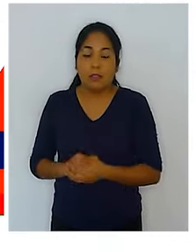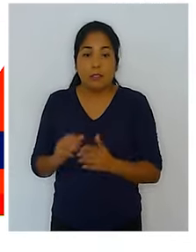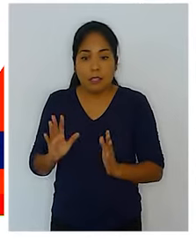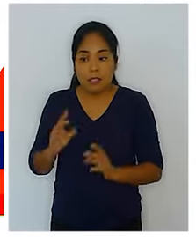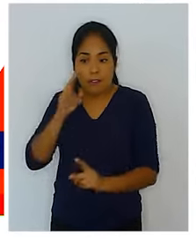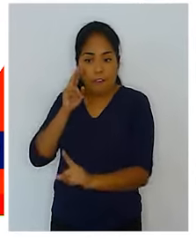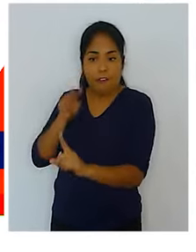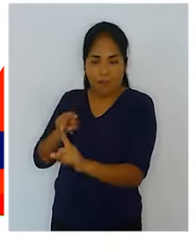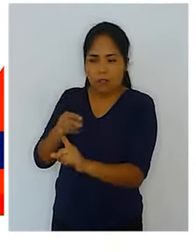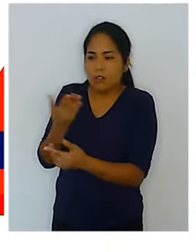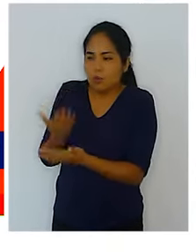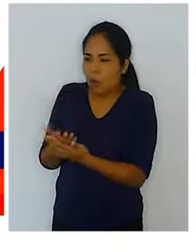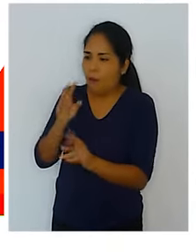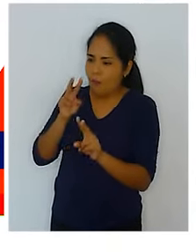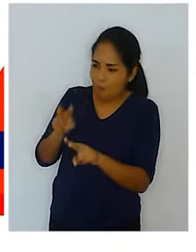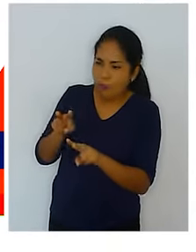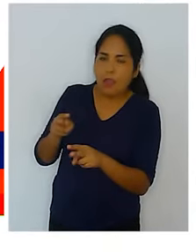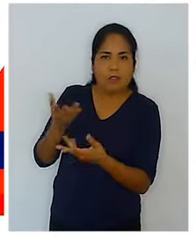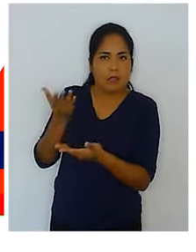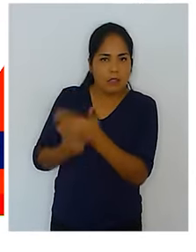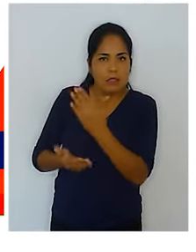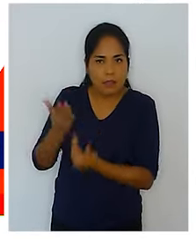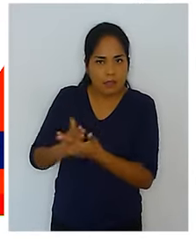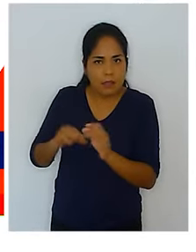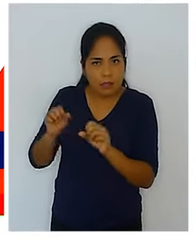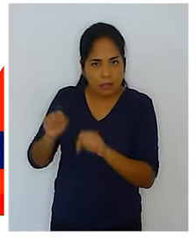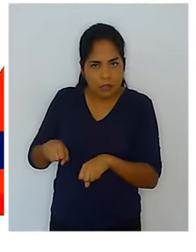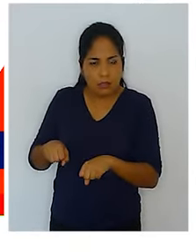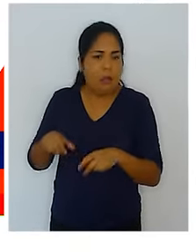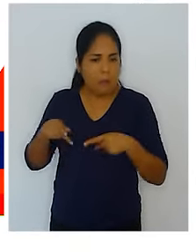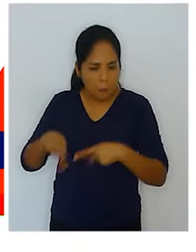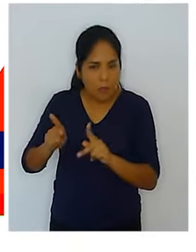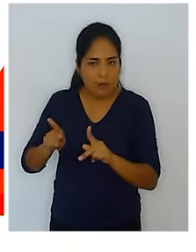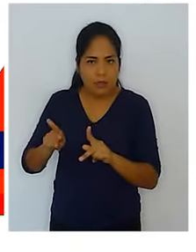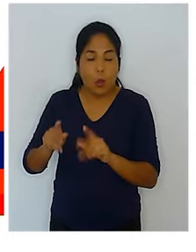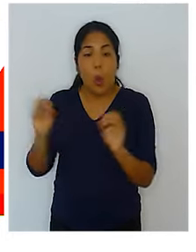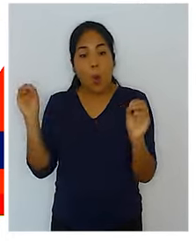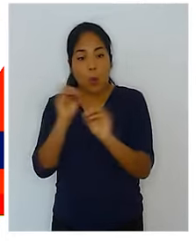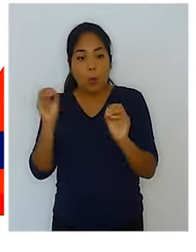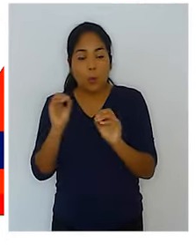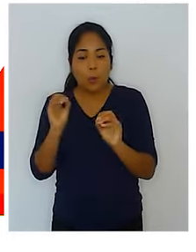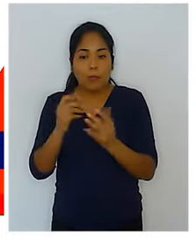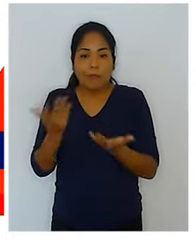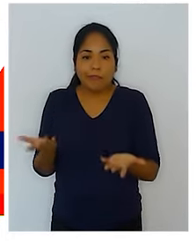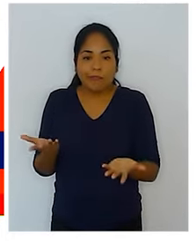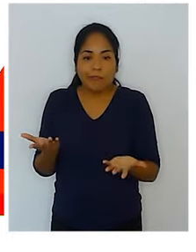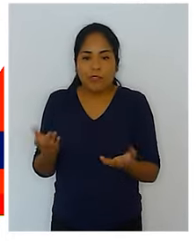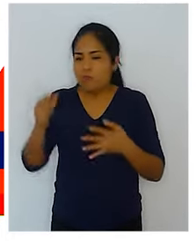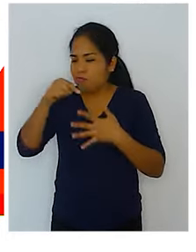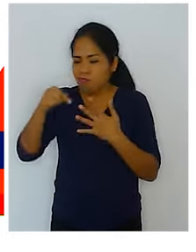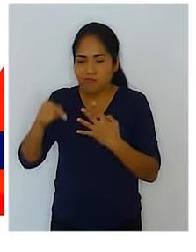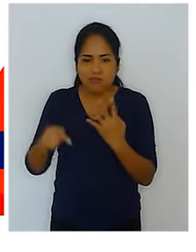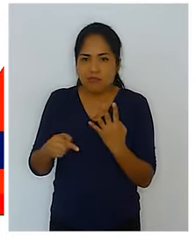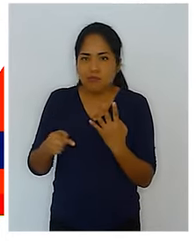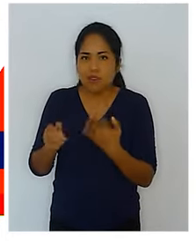cuando vea que las deficiencias son evidentes, que configuran la discapacidad, sea válido. En el peor de los casos, si